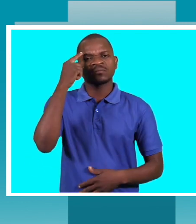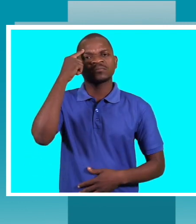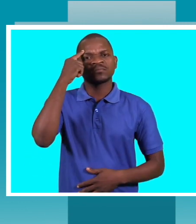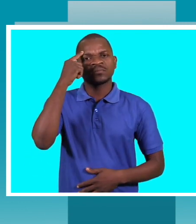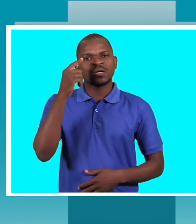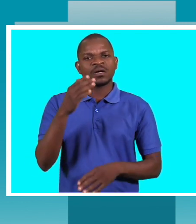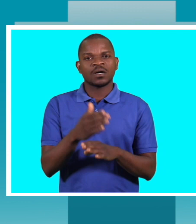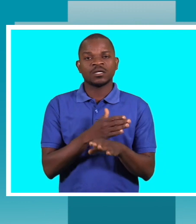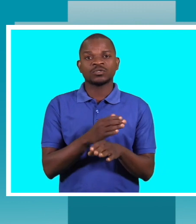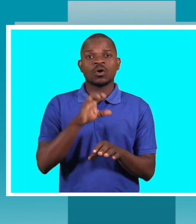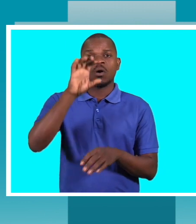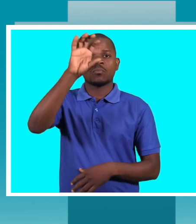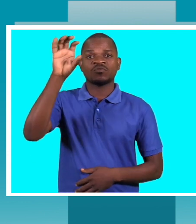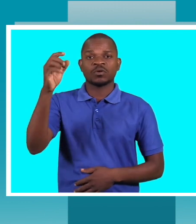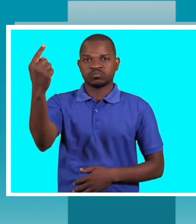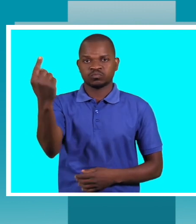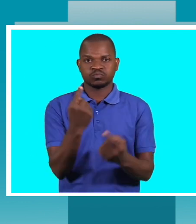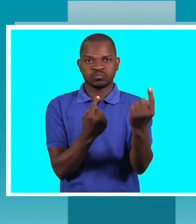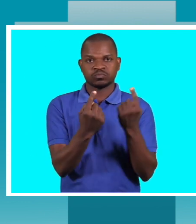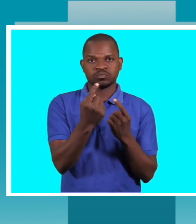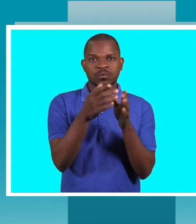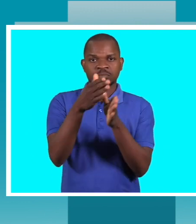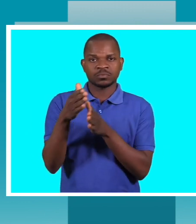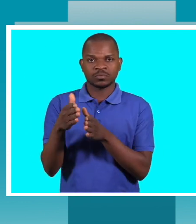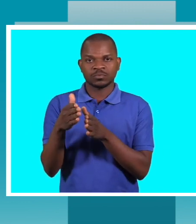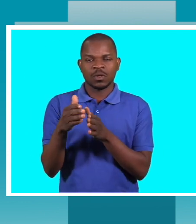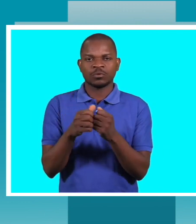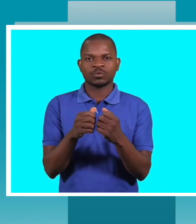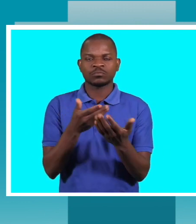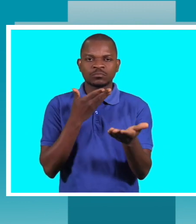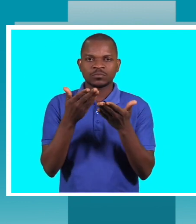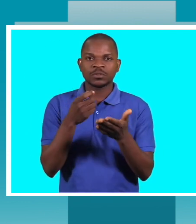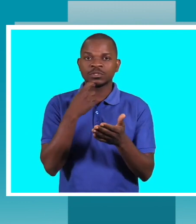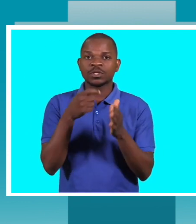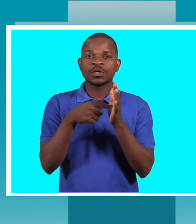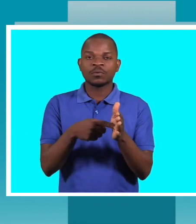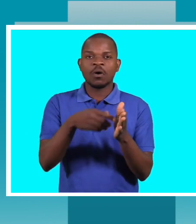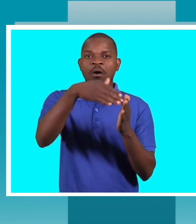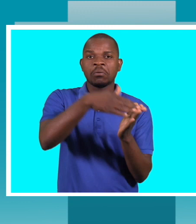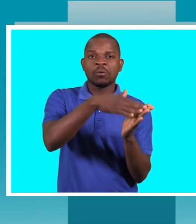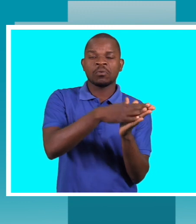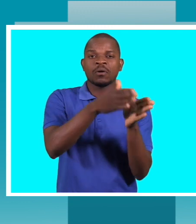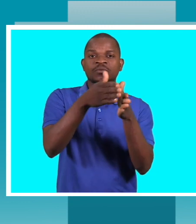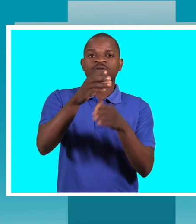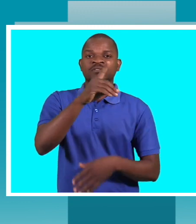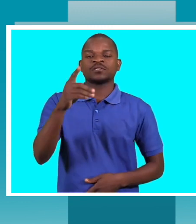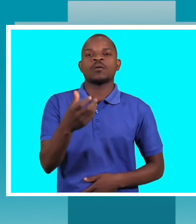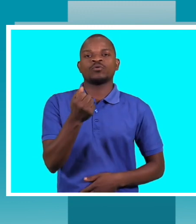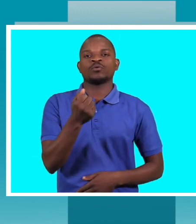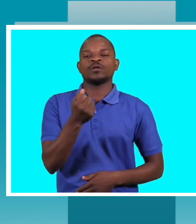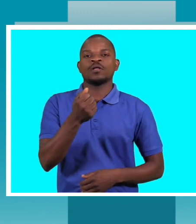das províncias apareceram pessoas que disseram que quando se envolvesse com pessoas com deficiência iam se curar do HIV e SIDA. Então, as pessoas